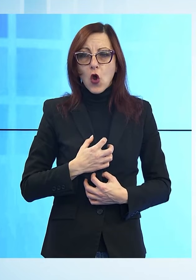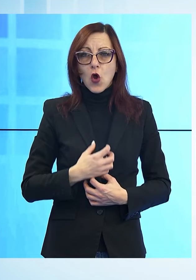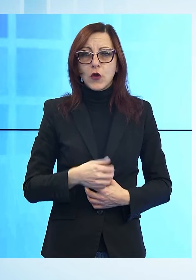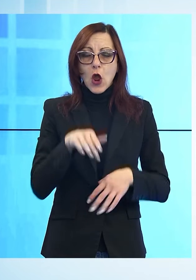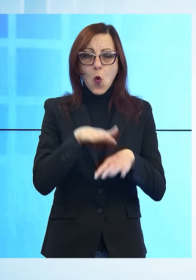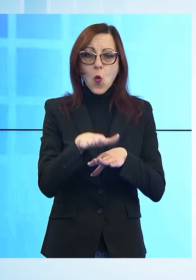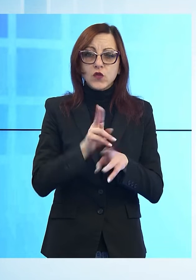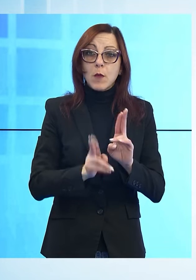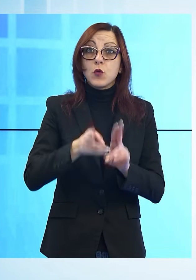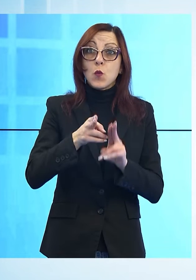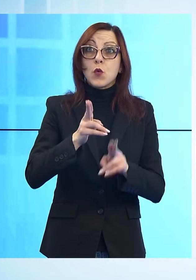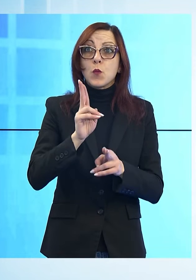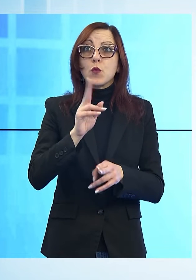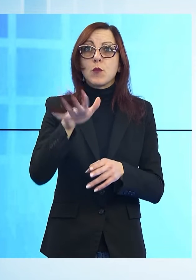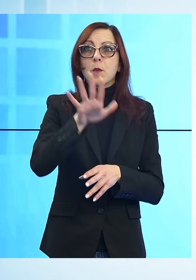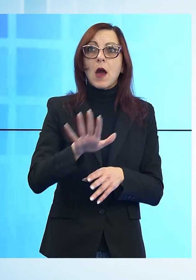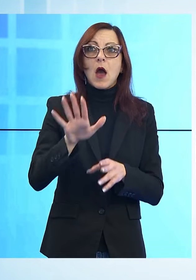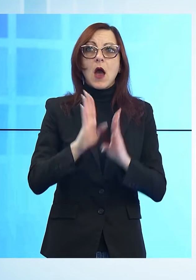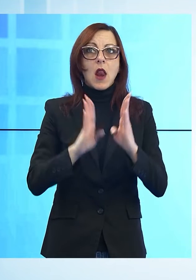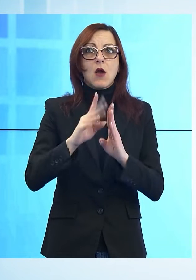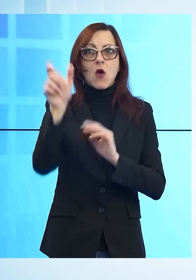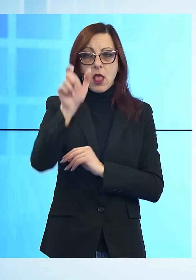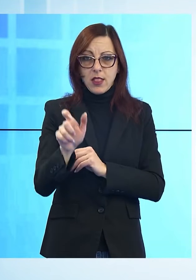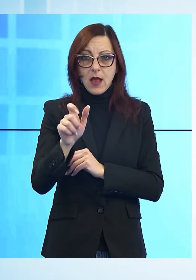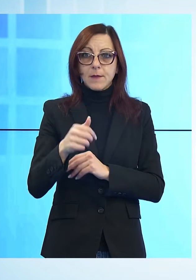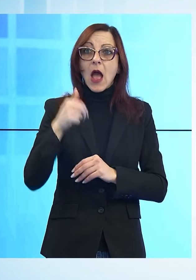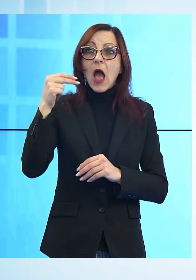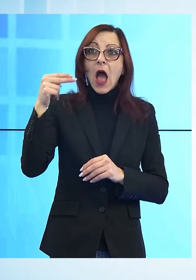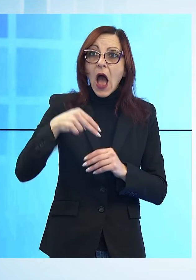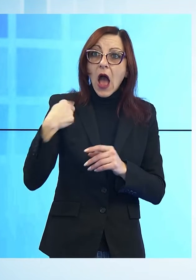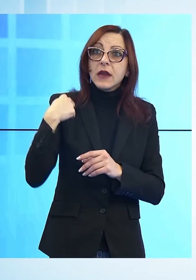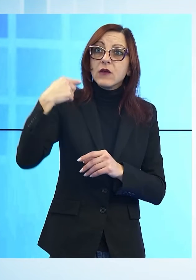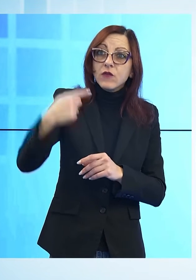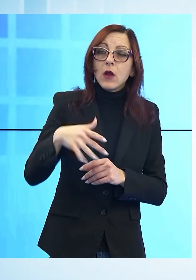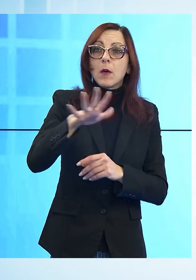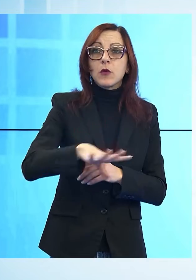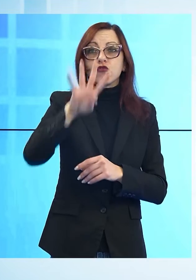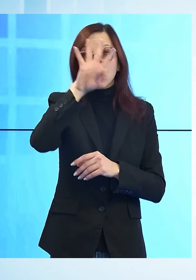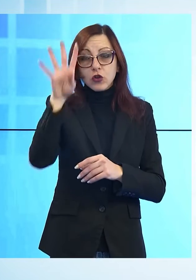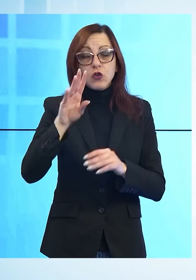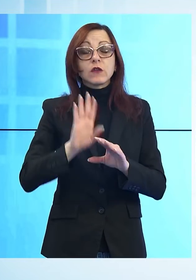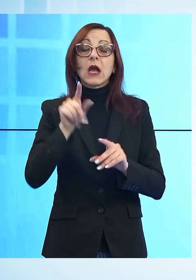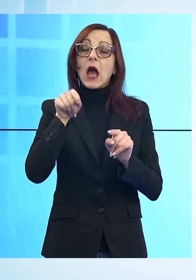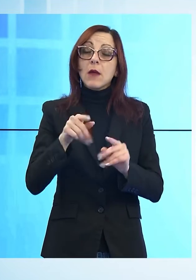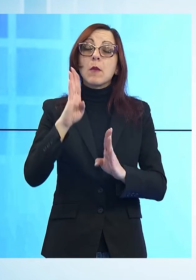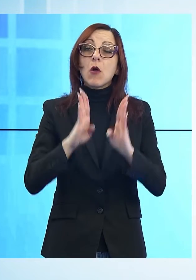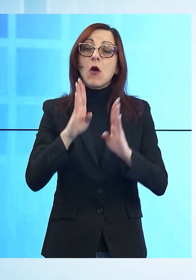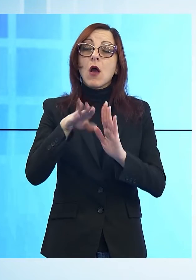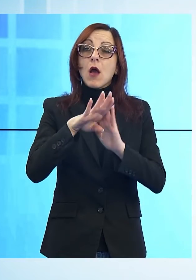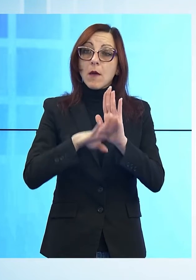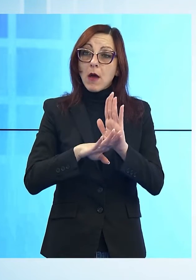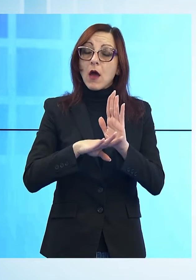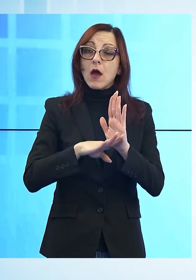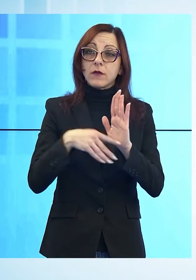però che da anni tutta la Toscana è al vertice di questa classifica, tanto che agli ultimi posti in Italia ci sono anche Firenze, Massa e Pistoia.